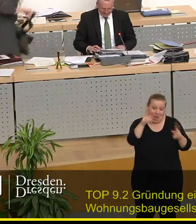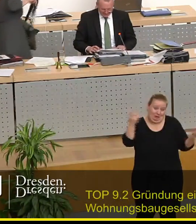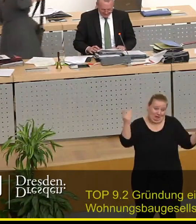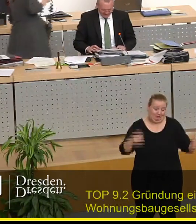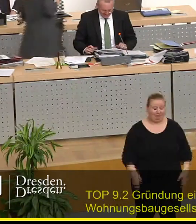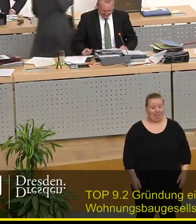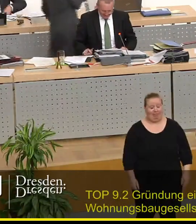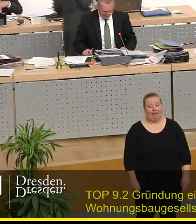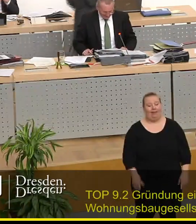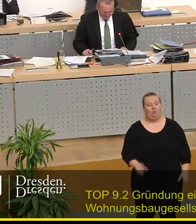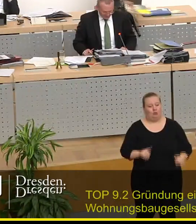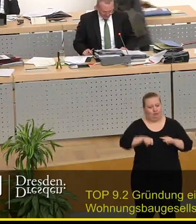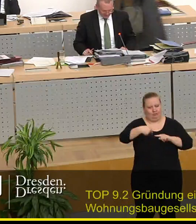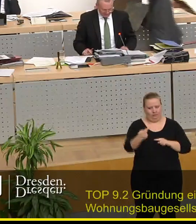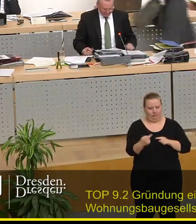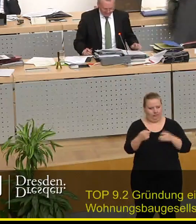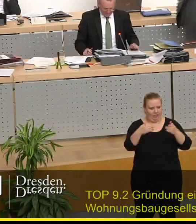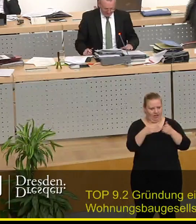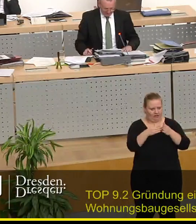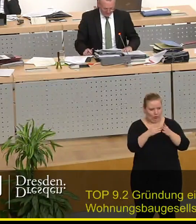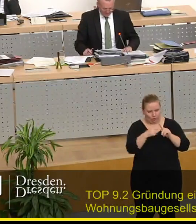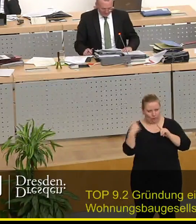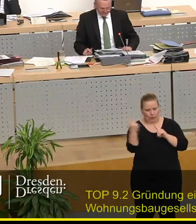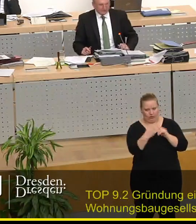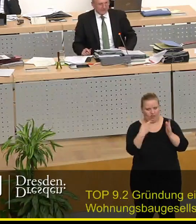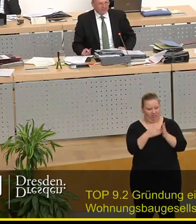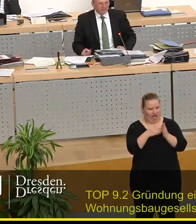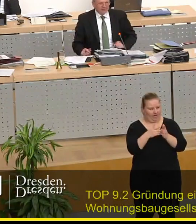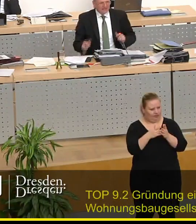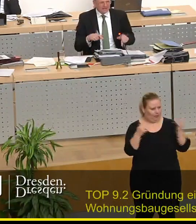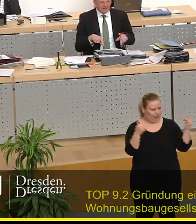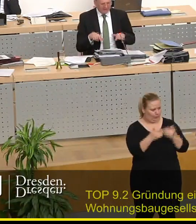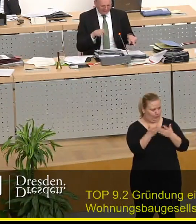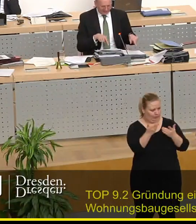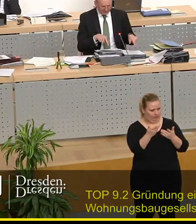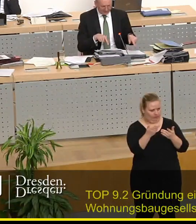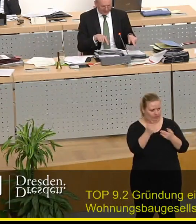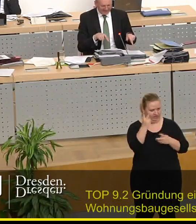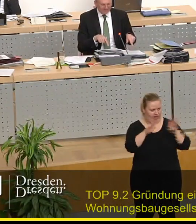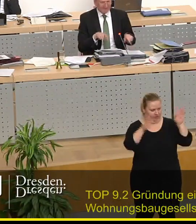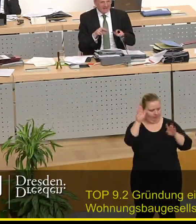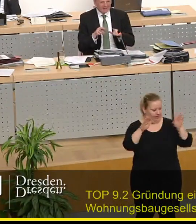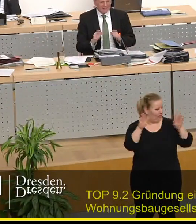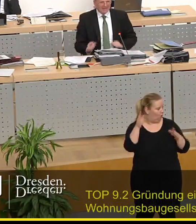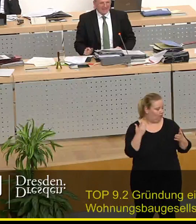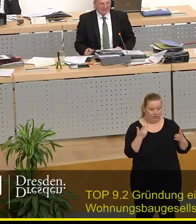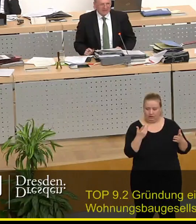Ich würde in der Fraktionsrunde weitermachen. Ich der Fraktionsrunde weitermachen. Frau Ligdi hat